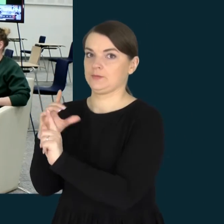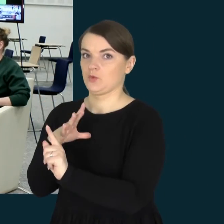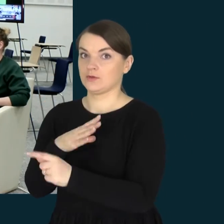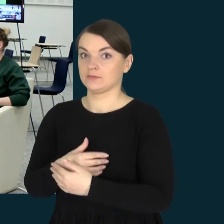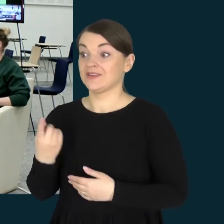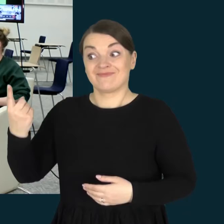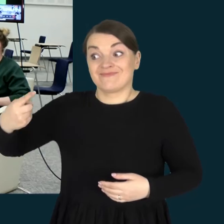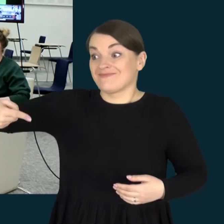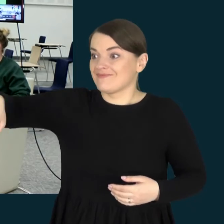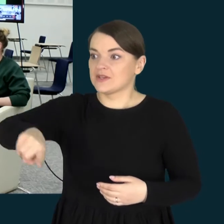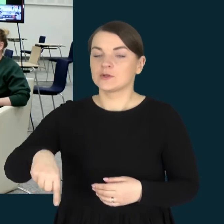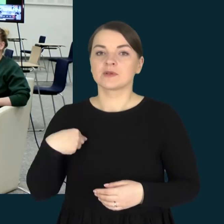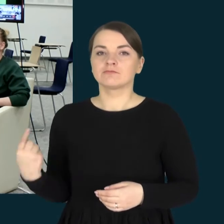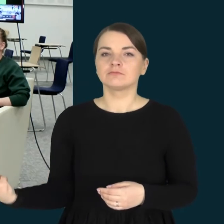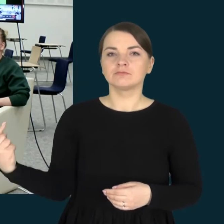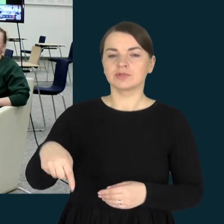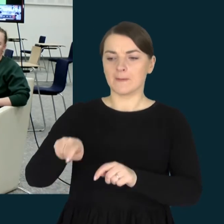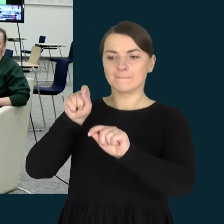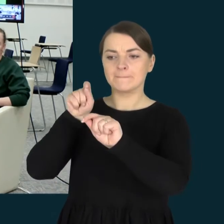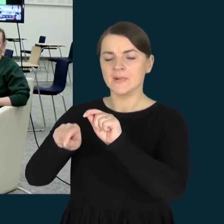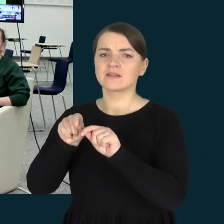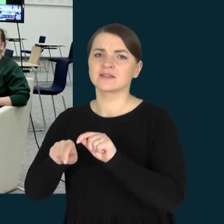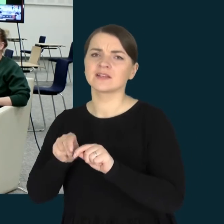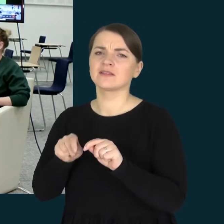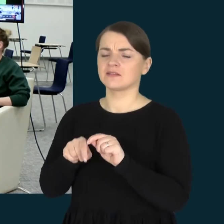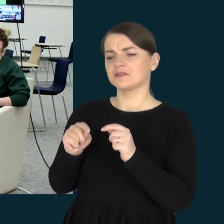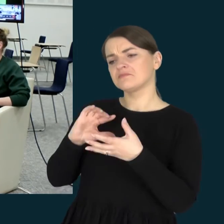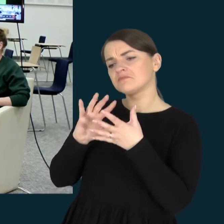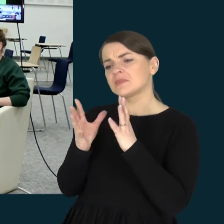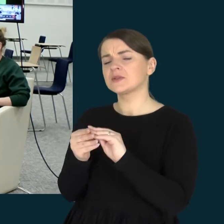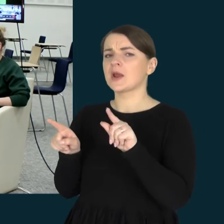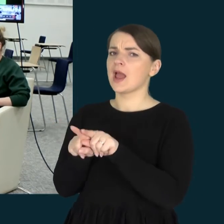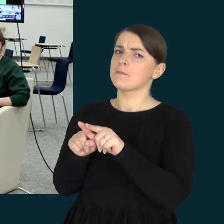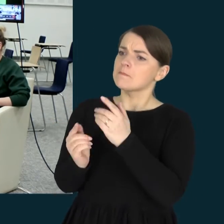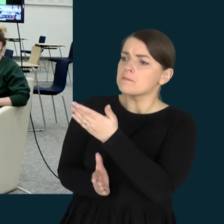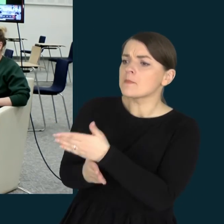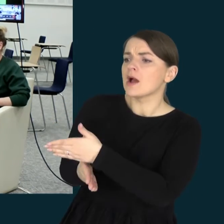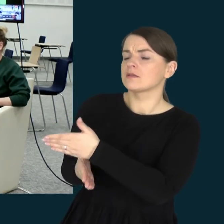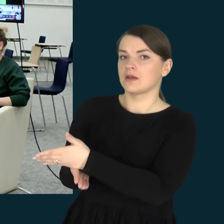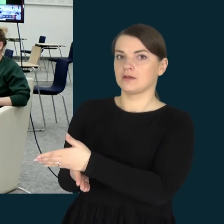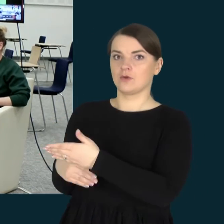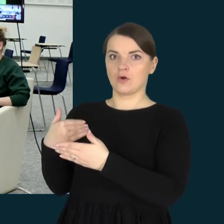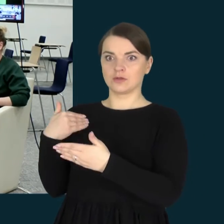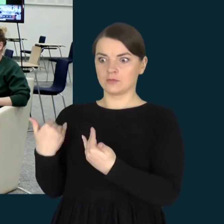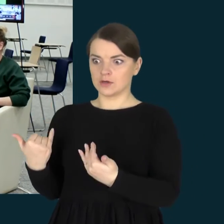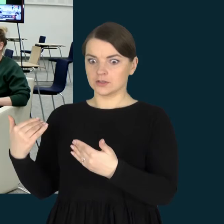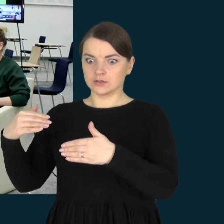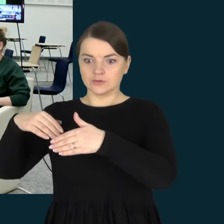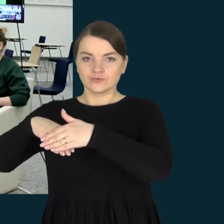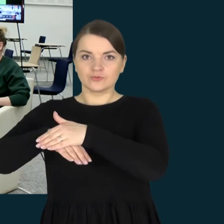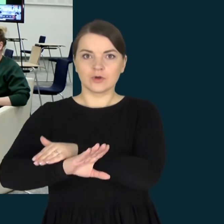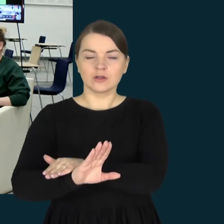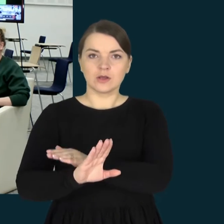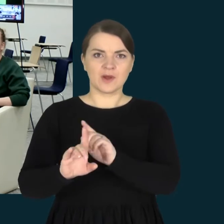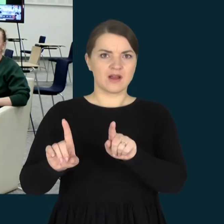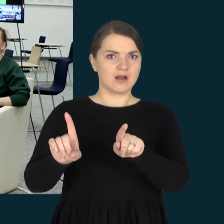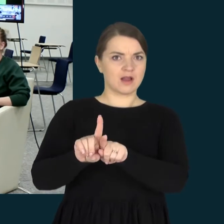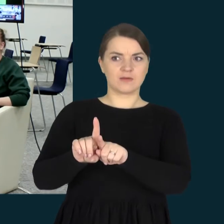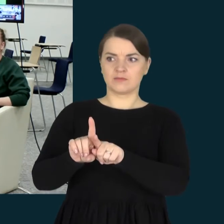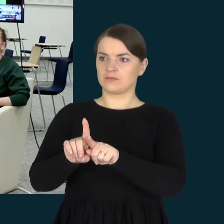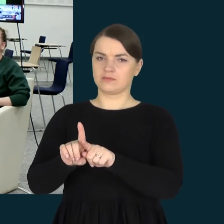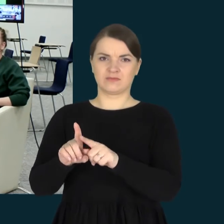pasitikrinti, atėjame gauti kažkokios pagalbos, o išėjame su kažkokiais, su